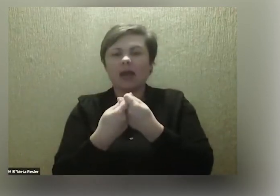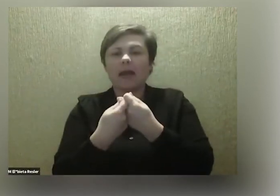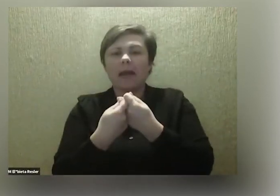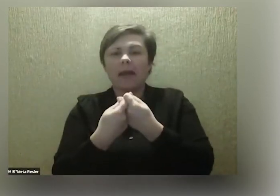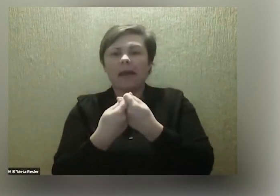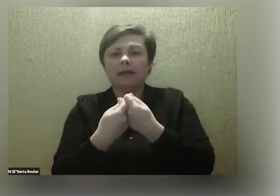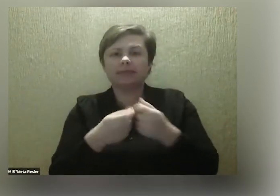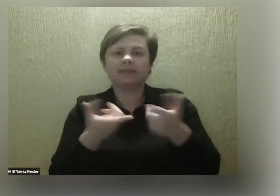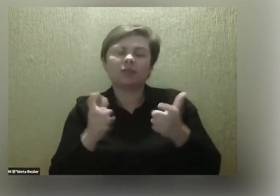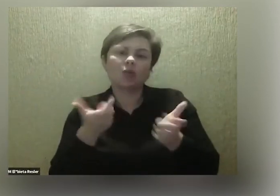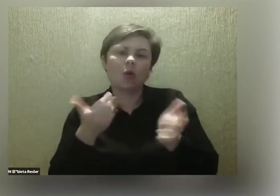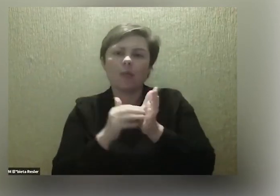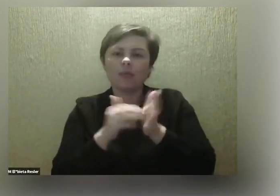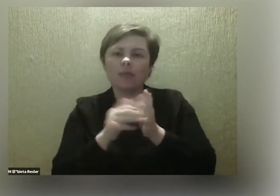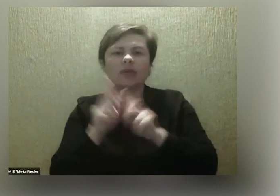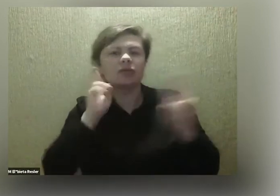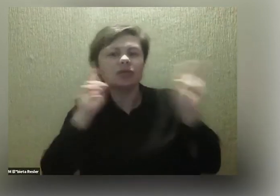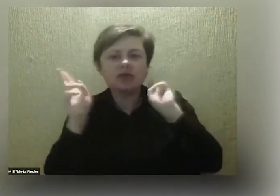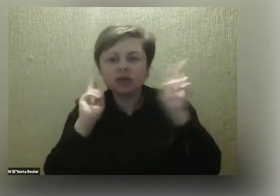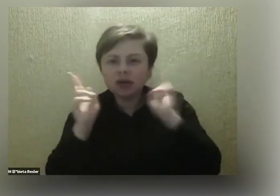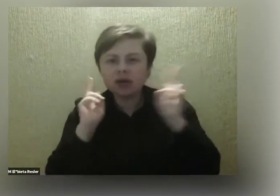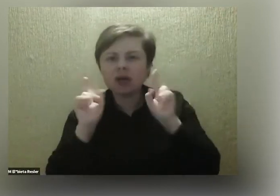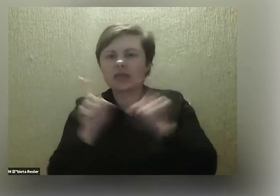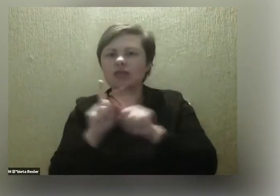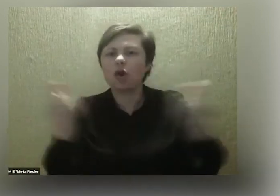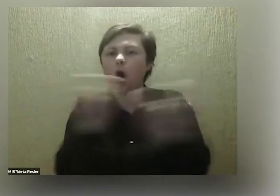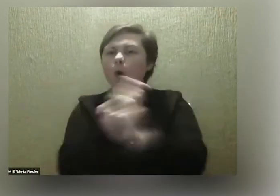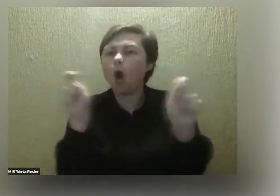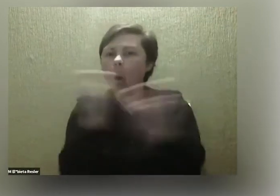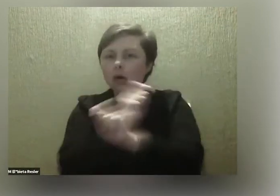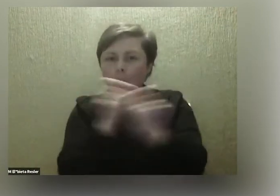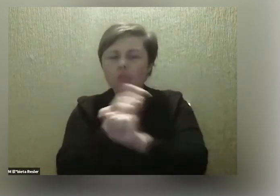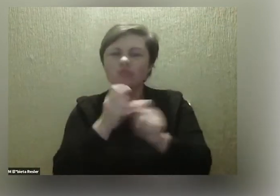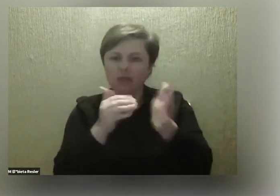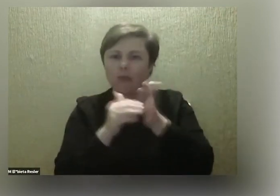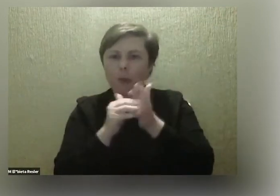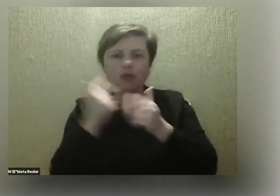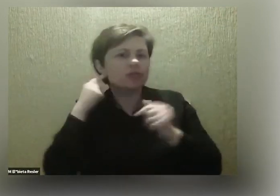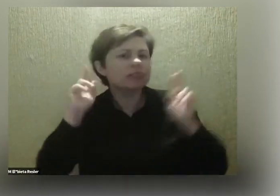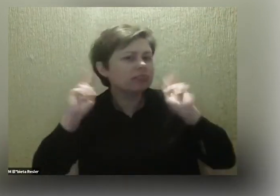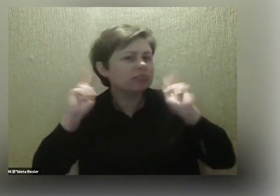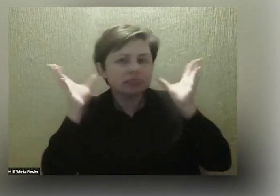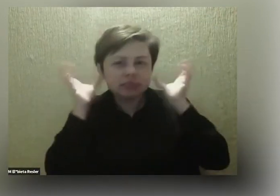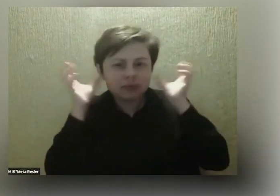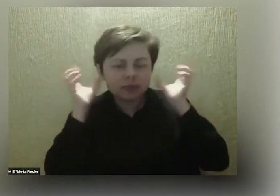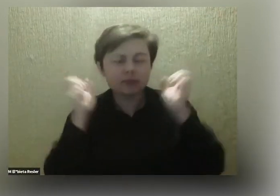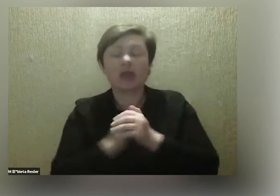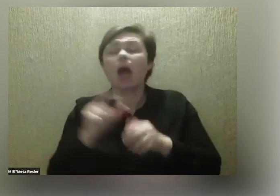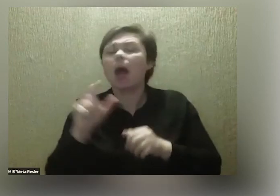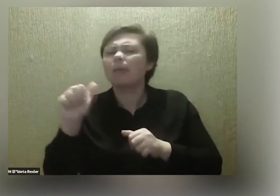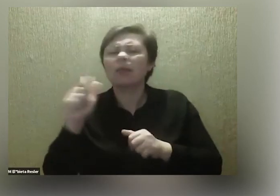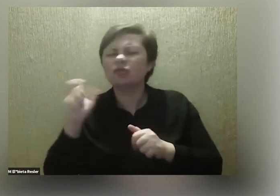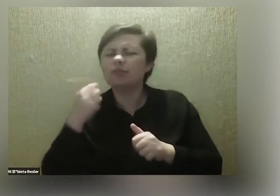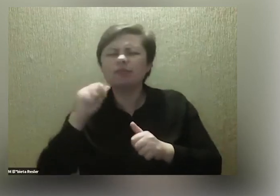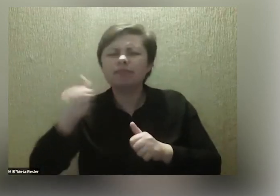No i też udźwiękowionych komunikacji miejskiej generalnie. Ale zawsze pierwsze co mi przychodzi